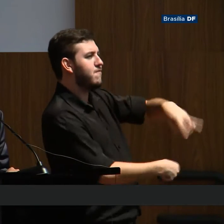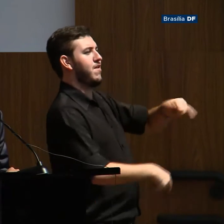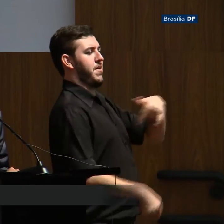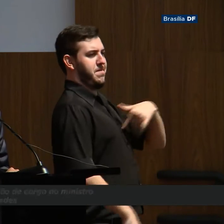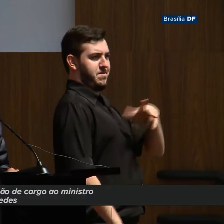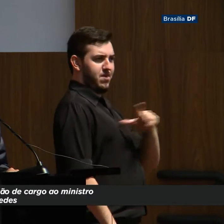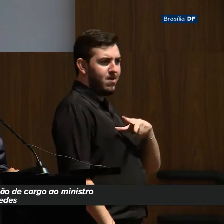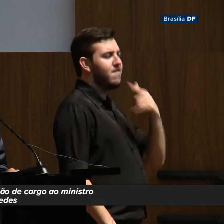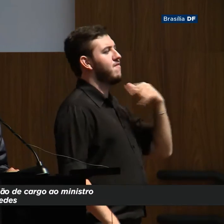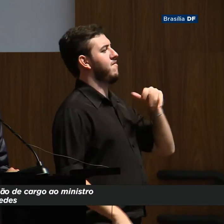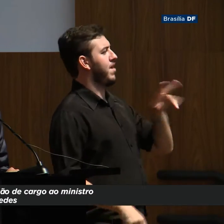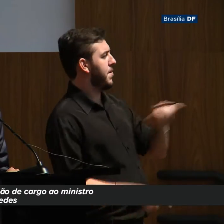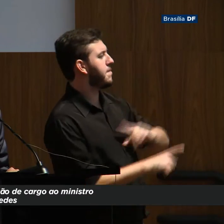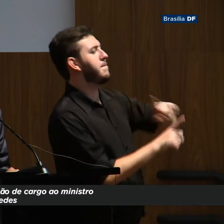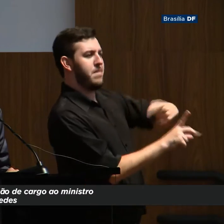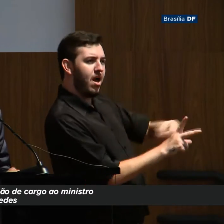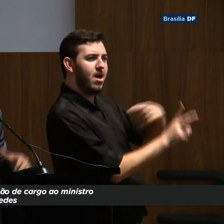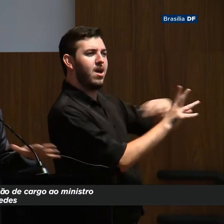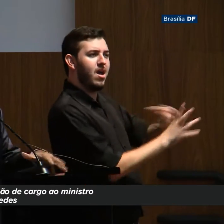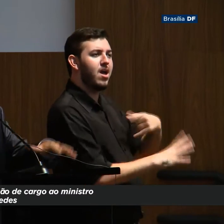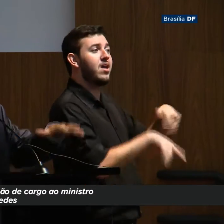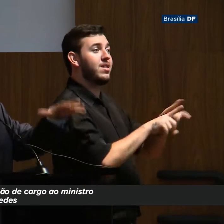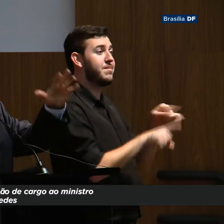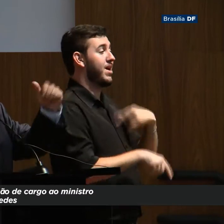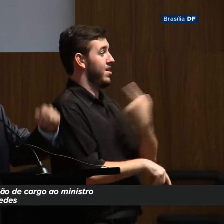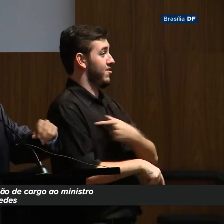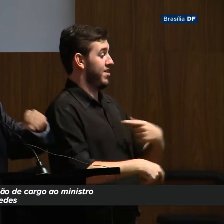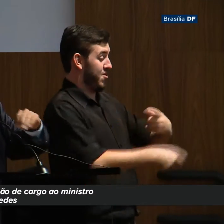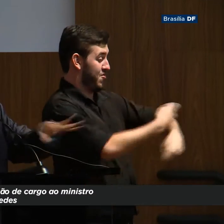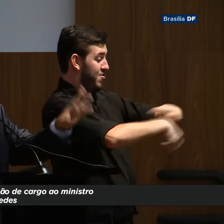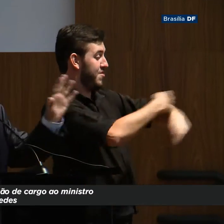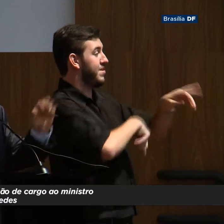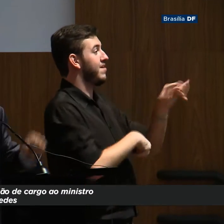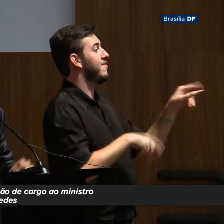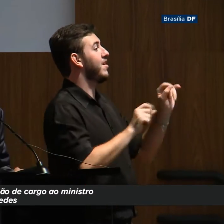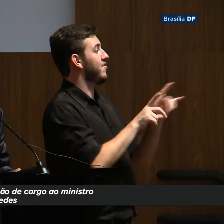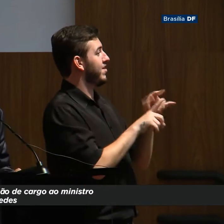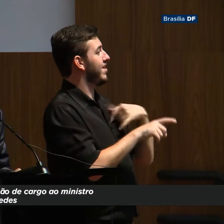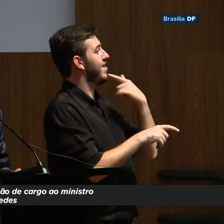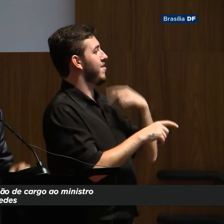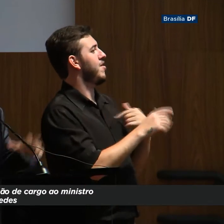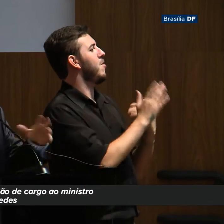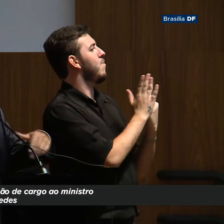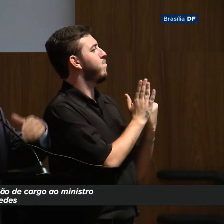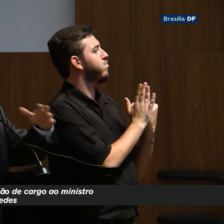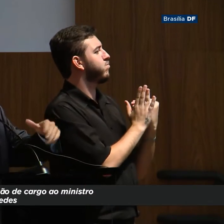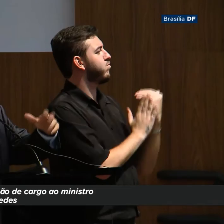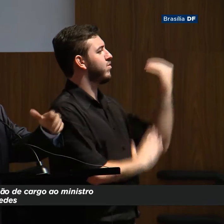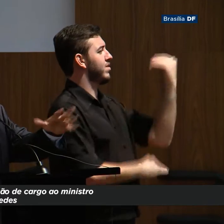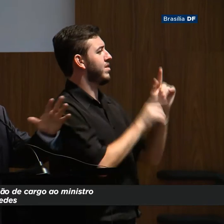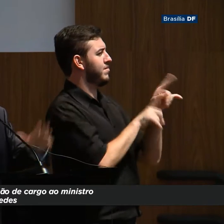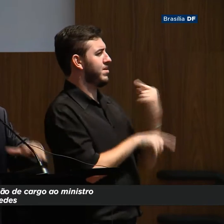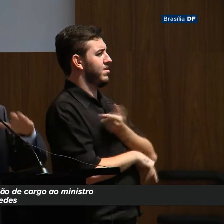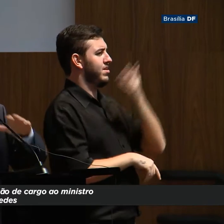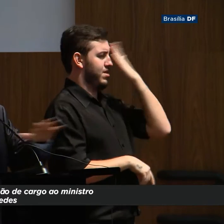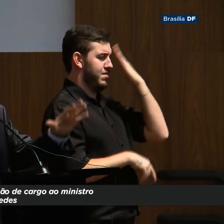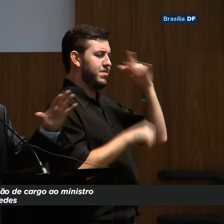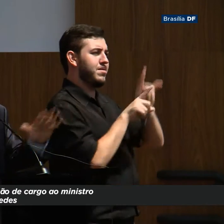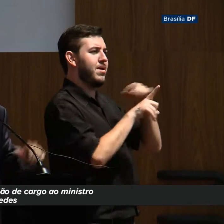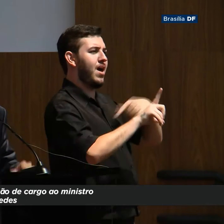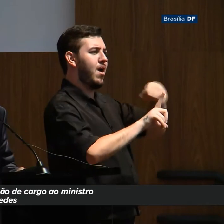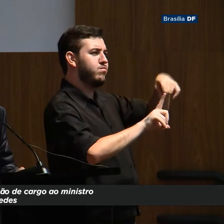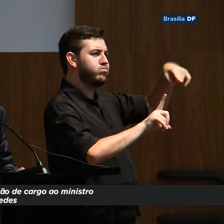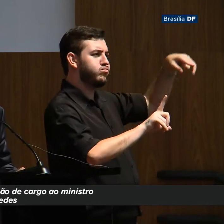Com mais 3,5%, 4% de inflação, o bolo cresce se essas despesas nominalmente são mantidas estáveis dois, três anos.